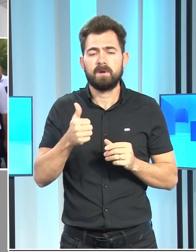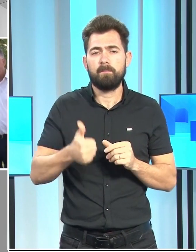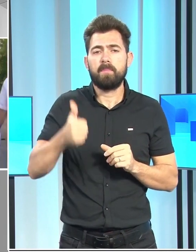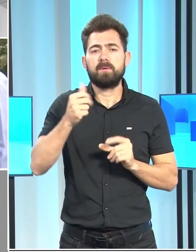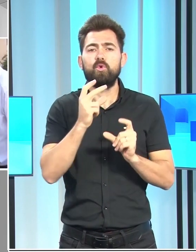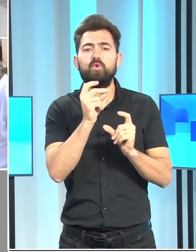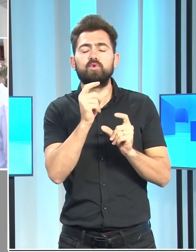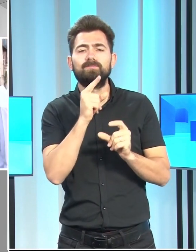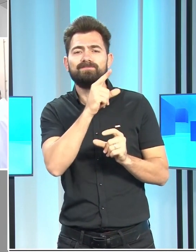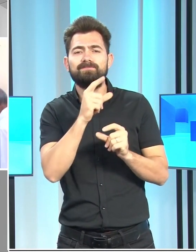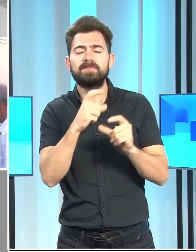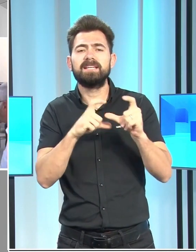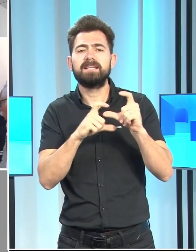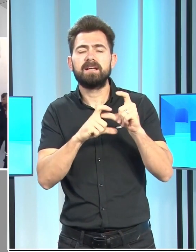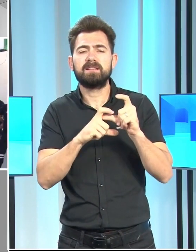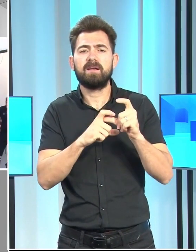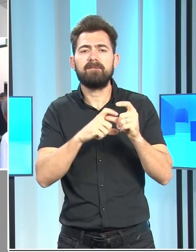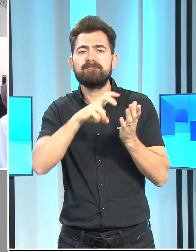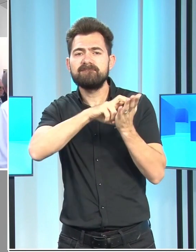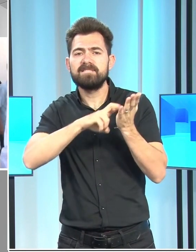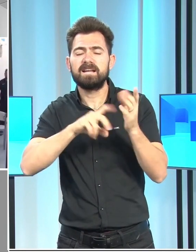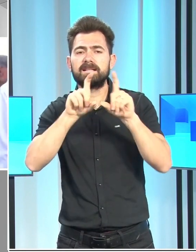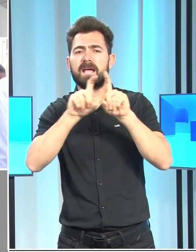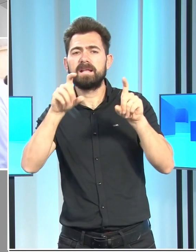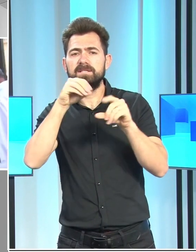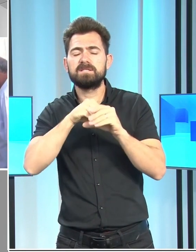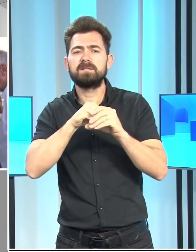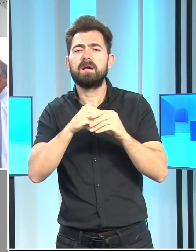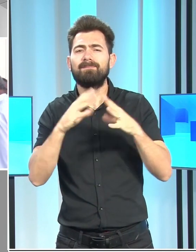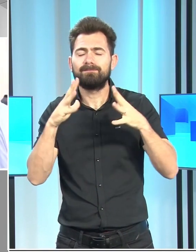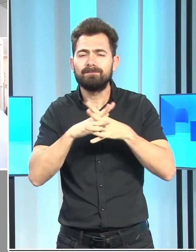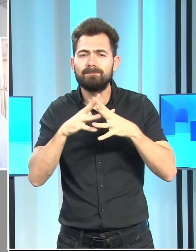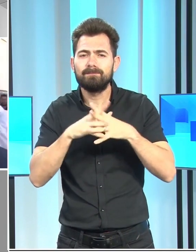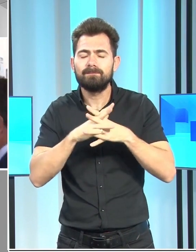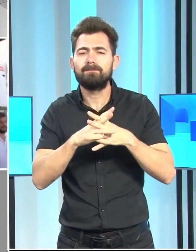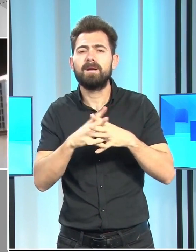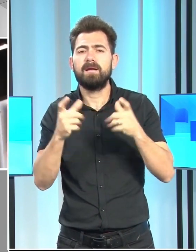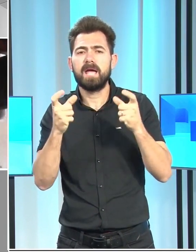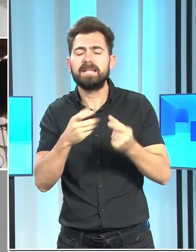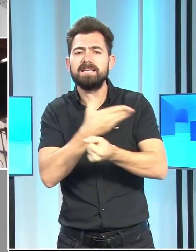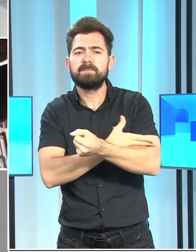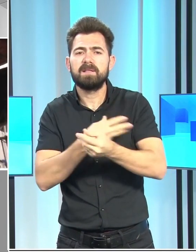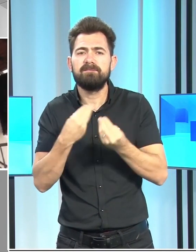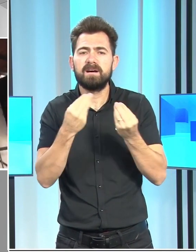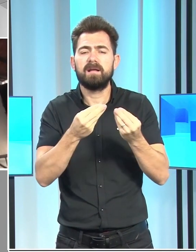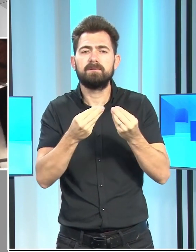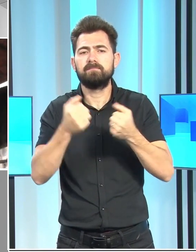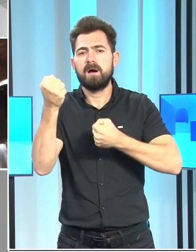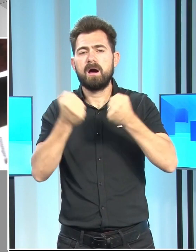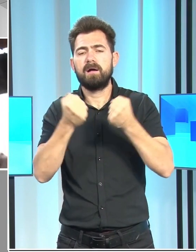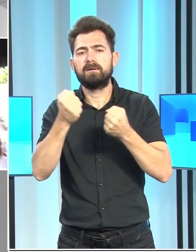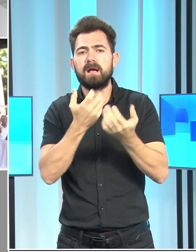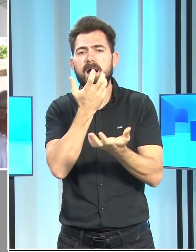Başbakan Üstel, Girne'de vergi dairesi içerisinde sıkışık bir ortamda hizmet veren